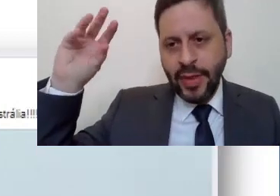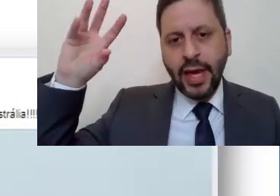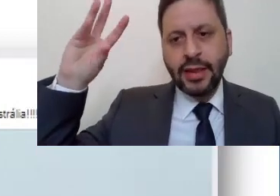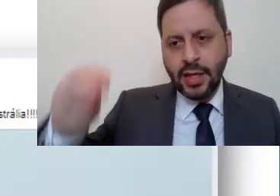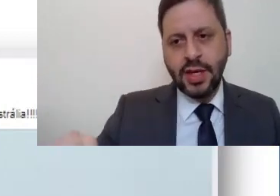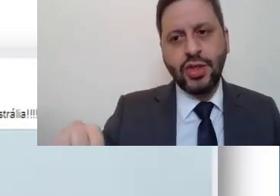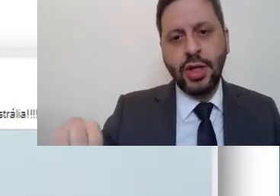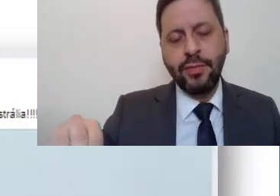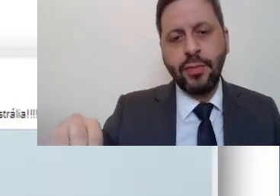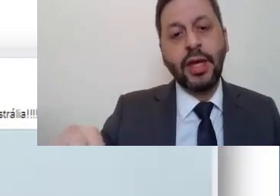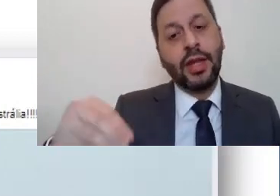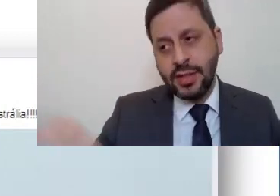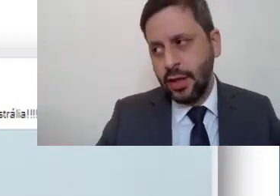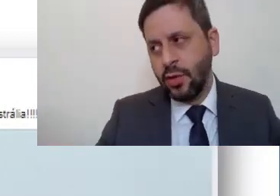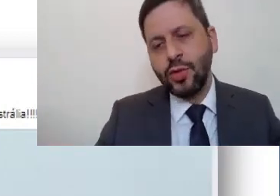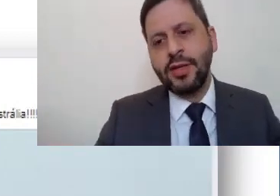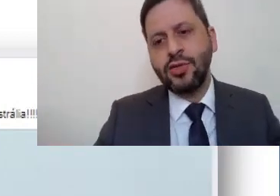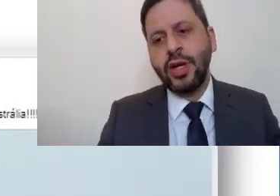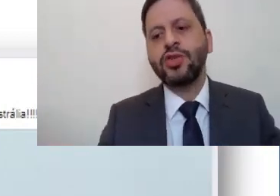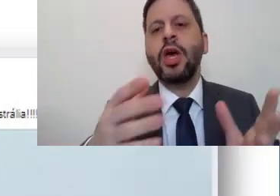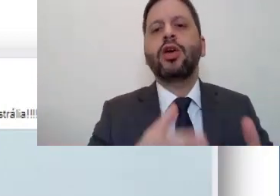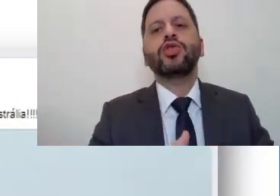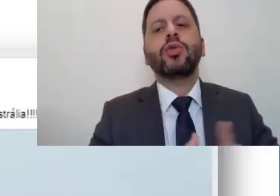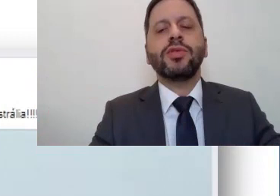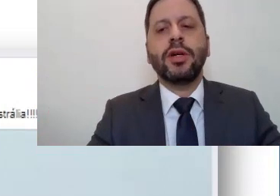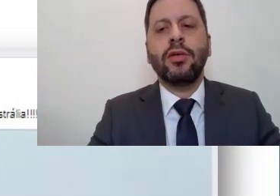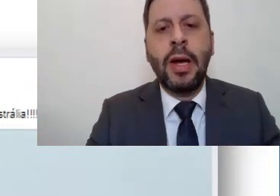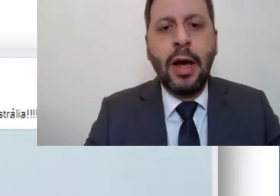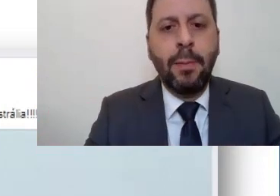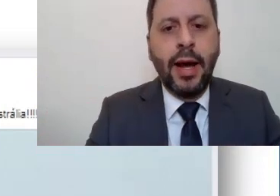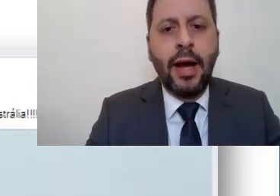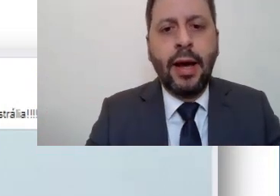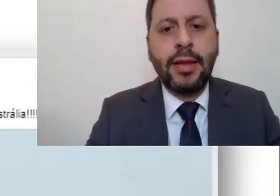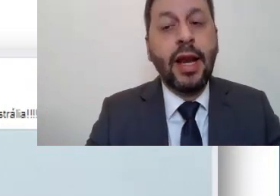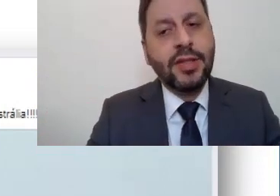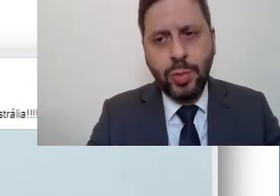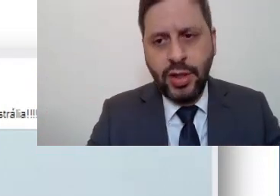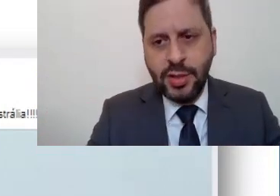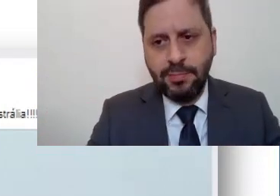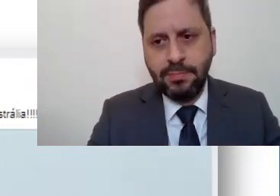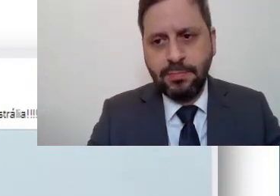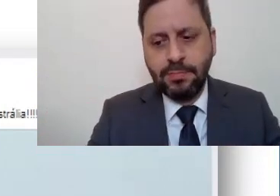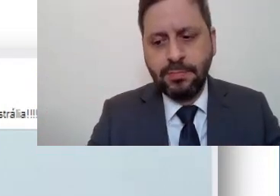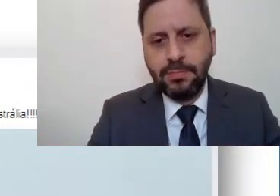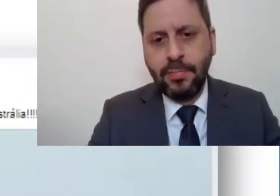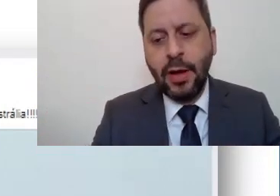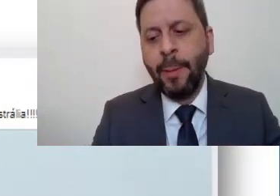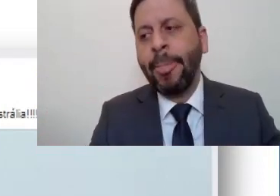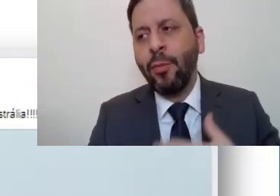polícia militar intercedia, intercedeu em cima desses sujeitos e os conduziram para a delegacia de polícia.